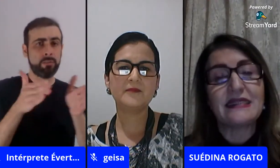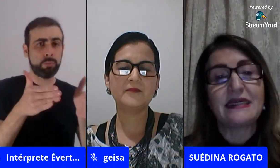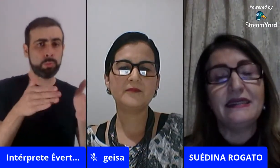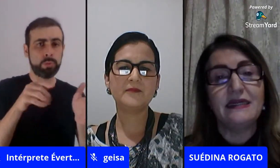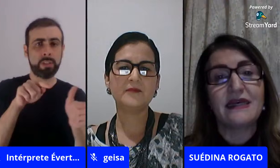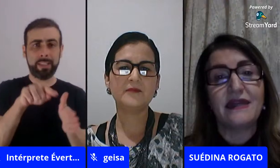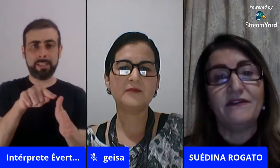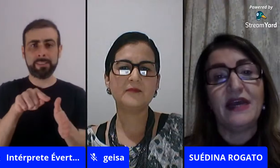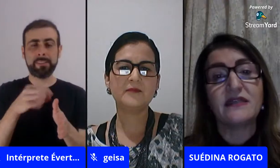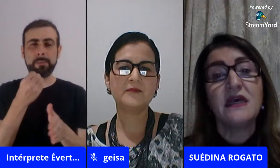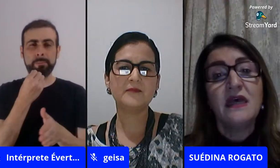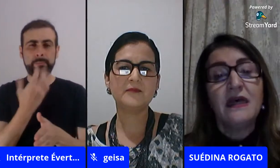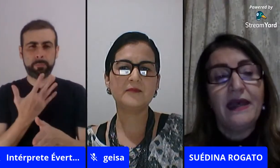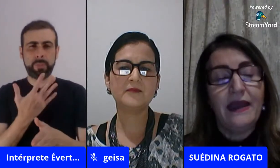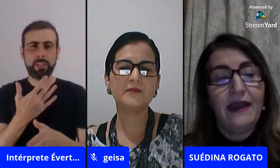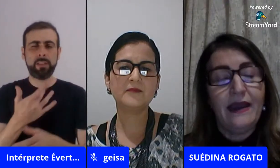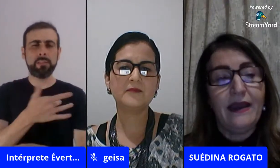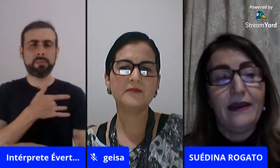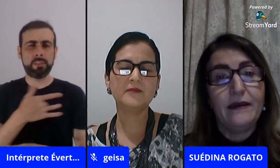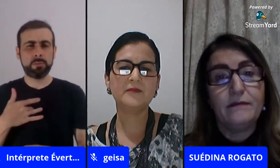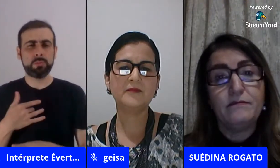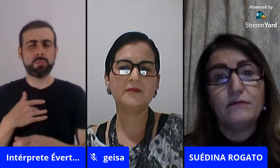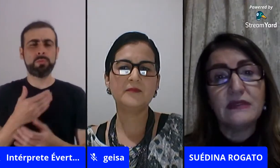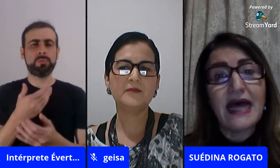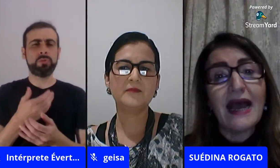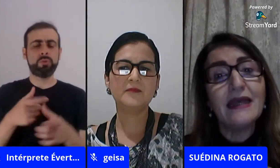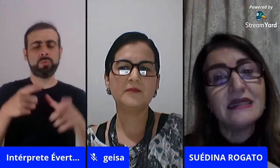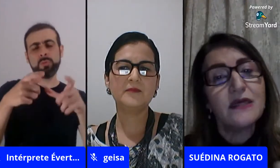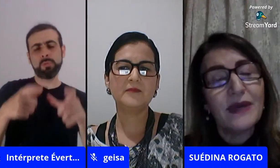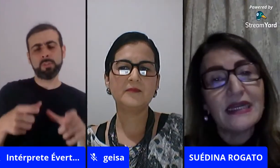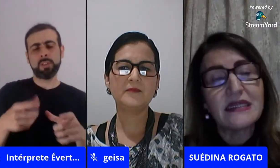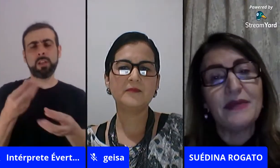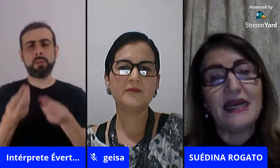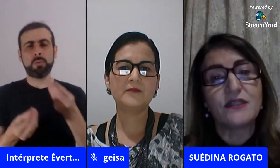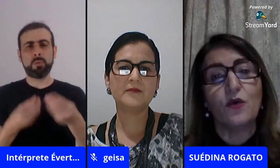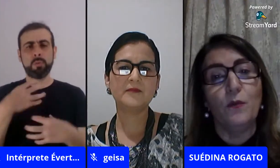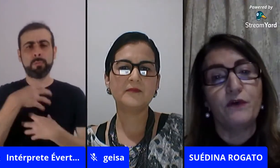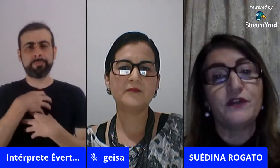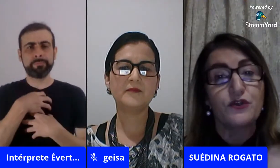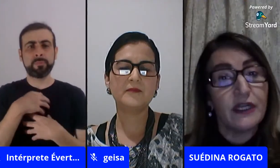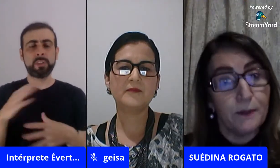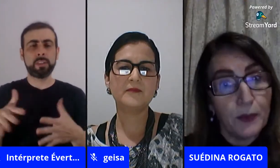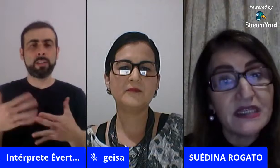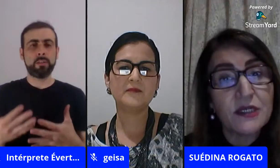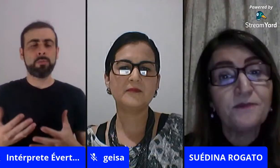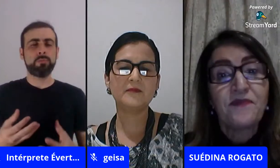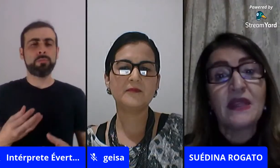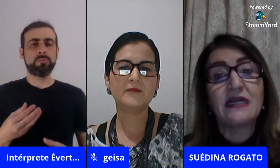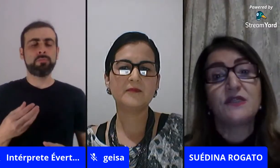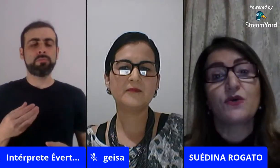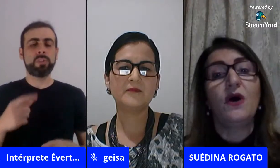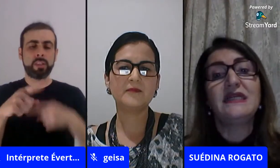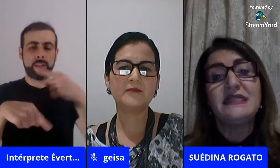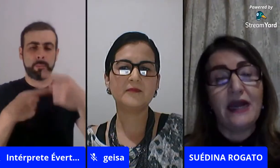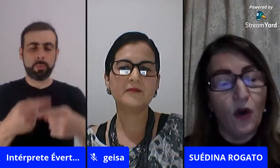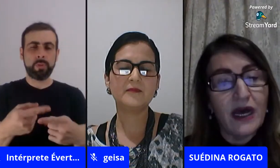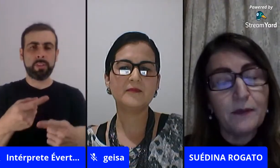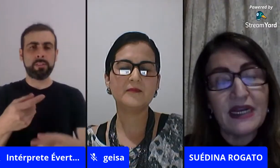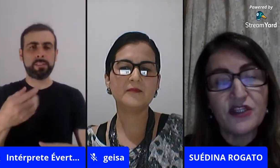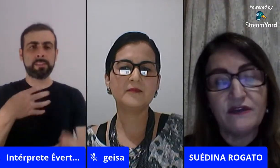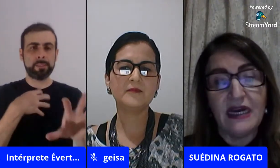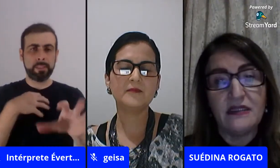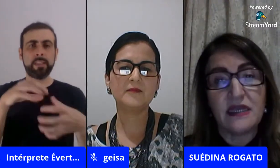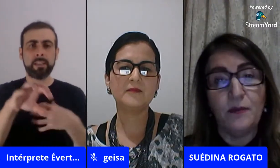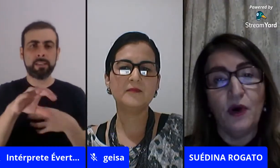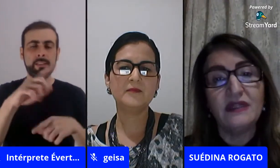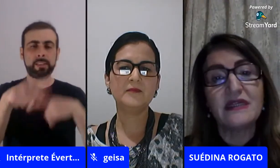-estar, né, dessa criança, através da relação que ela estabelece com o professor depois, nas escolas e